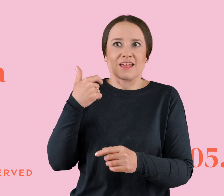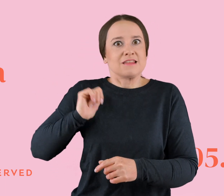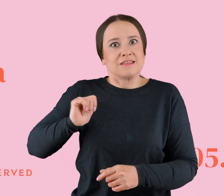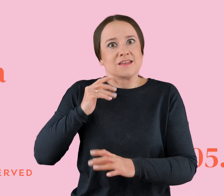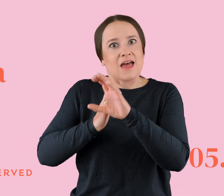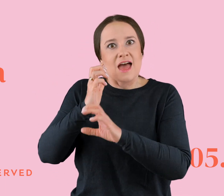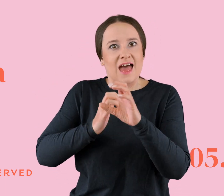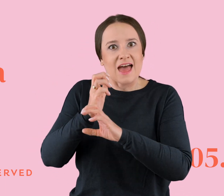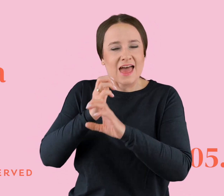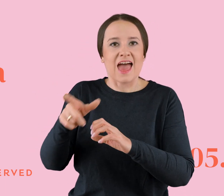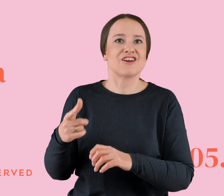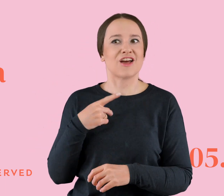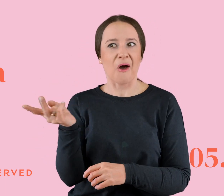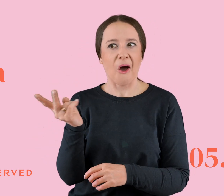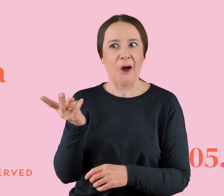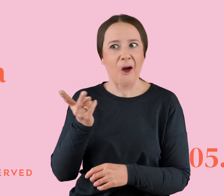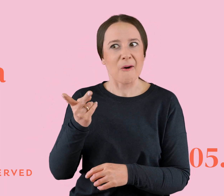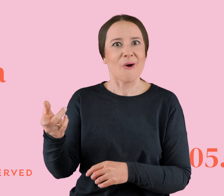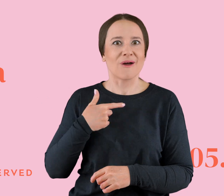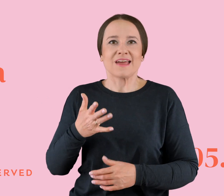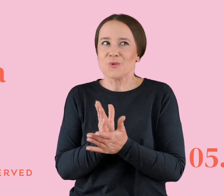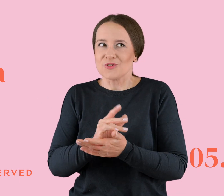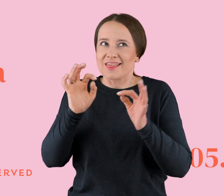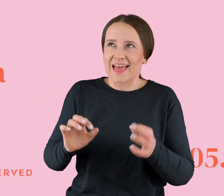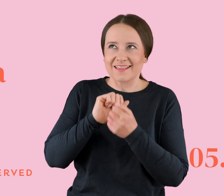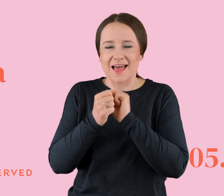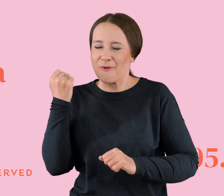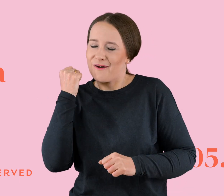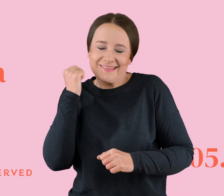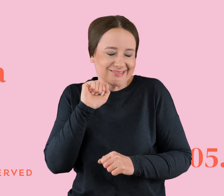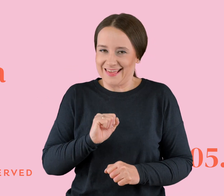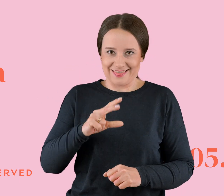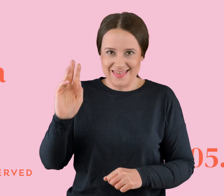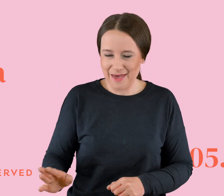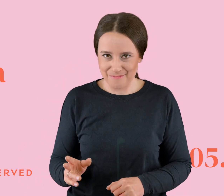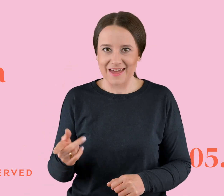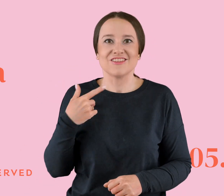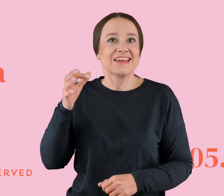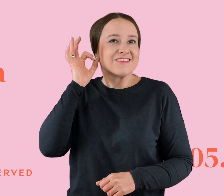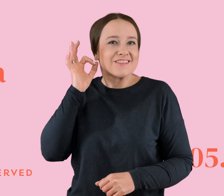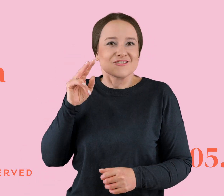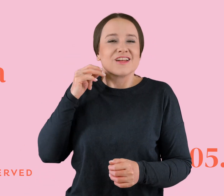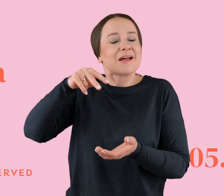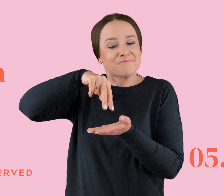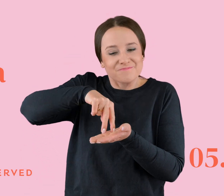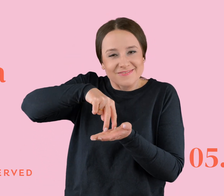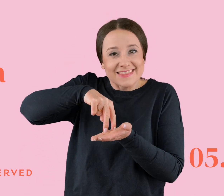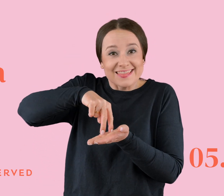oboje czuli, że no teraz albo nigdy, nie? No i ten autobus nadjeżdżał i ona się tak wspięła na palce, żeby go przytulić. I wtem ich